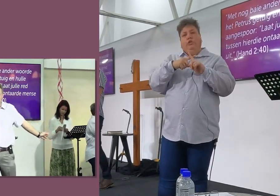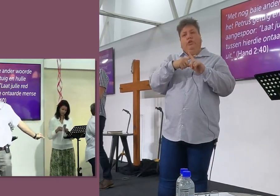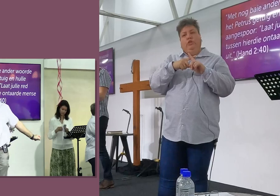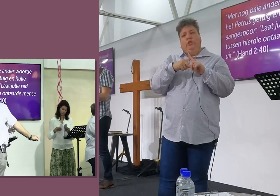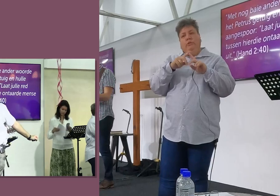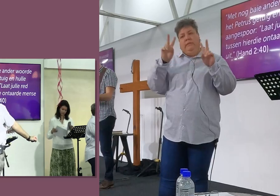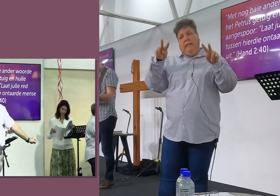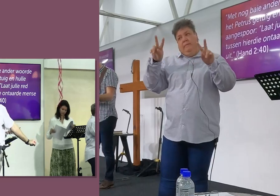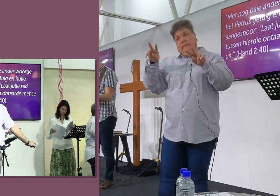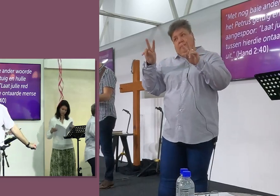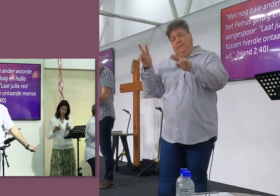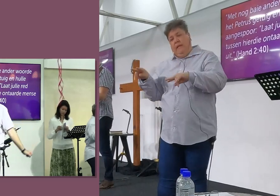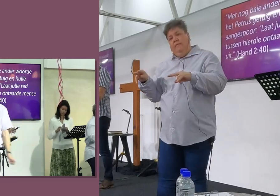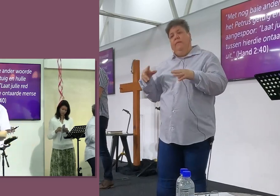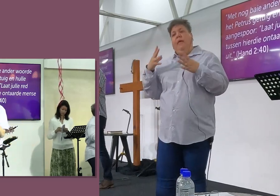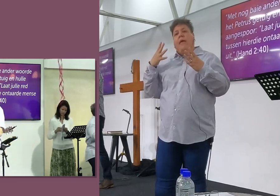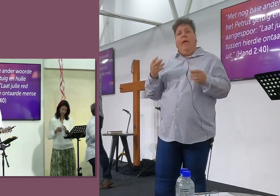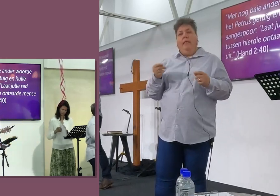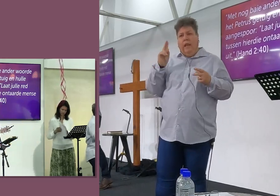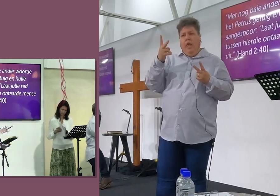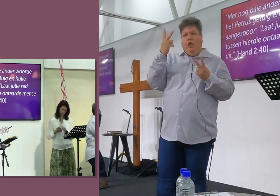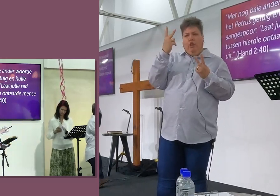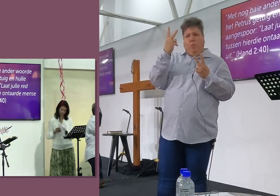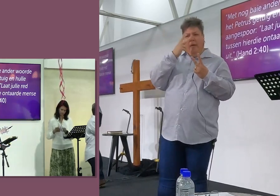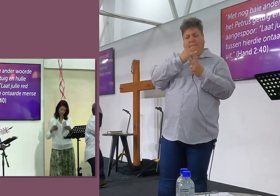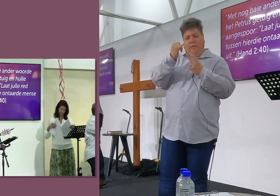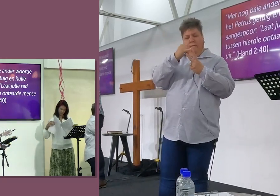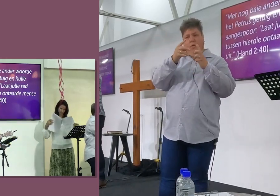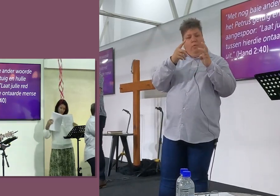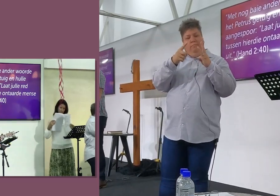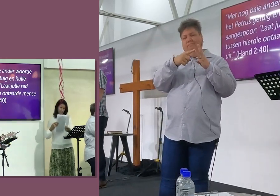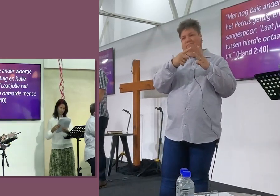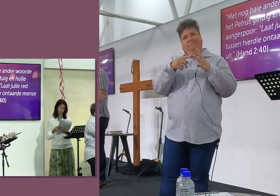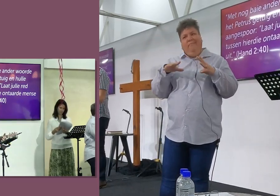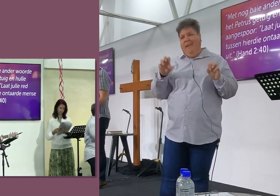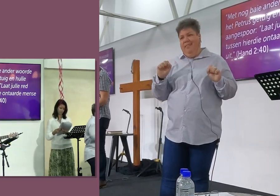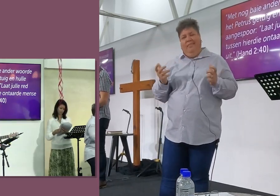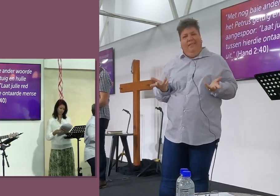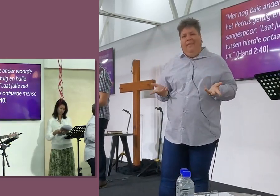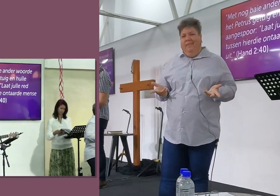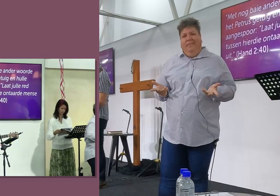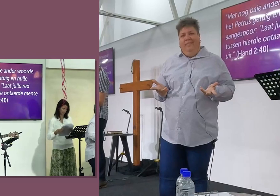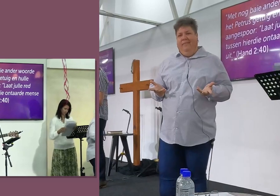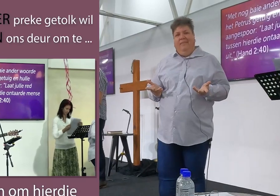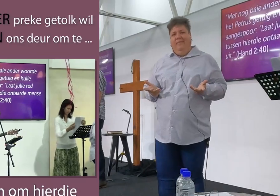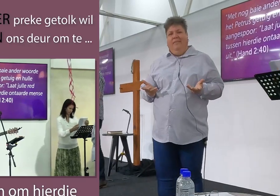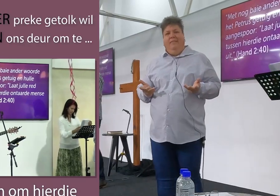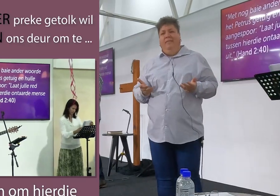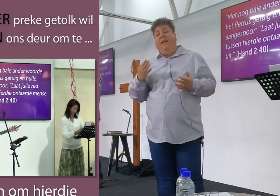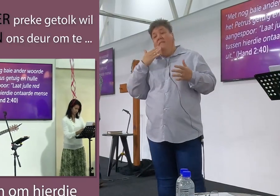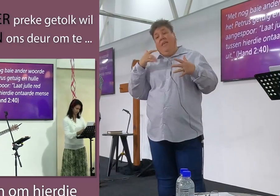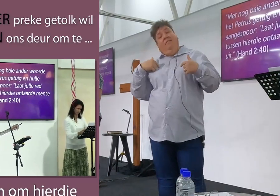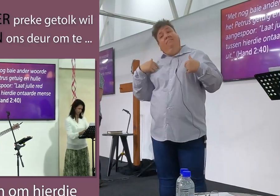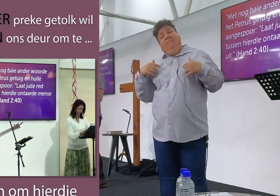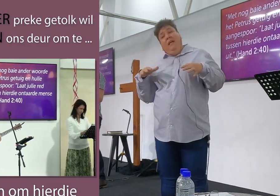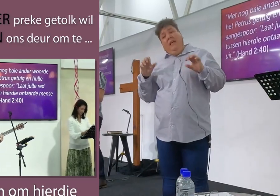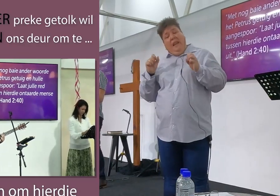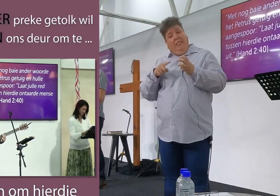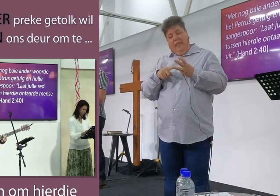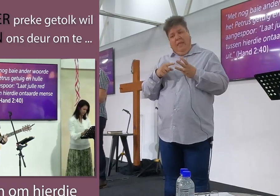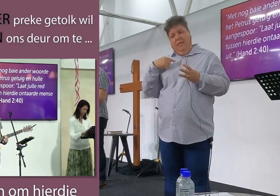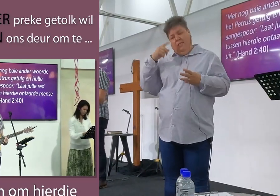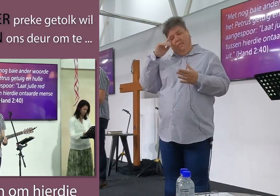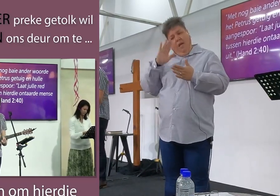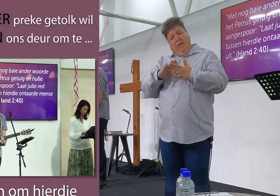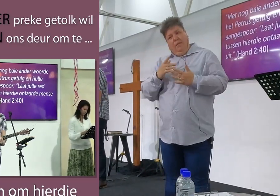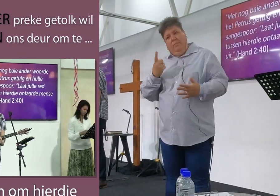aan die kruise was was al net twee vervloektes en jylle daar die een wat gered is laat my dink aan myself om